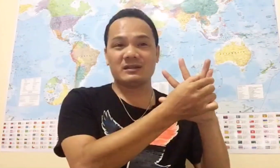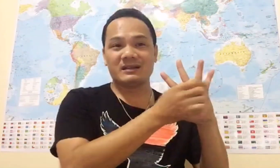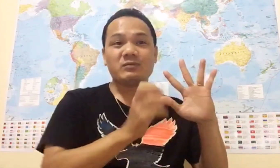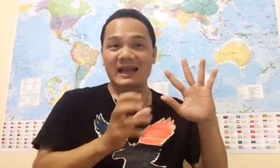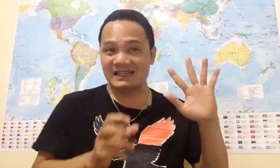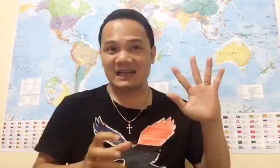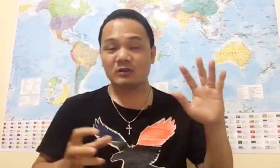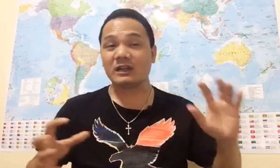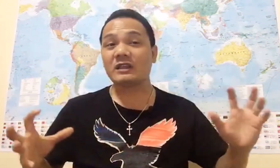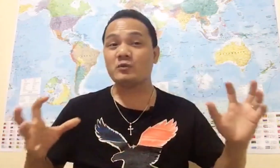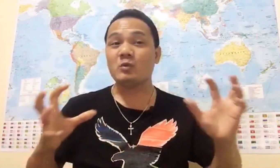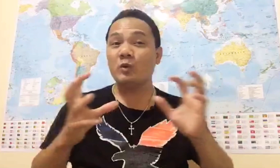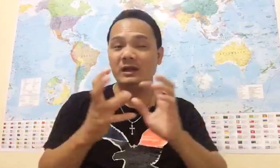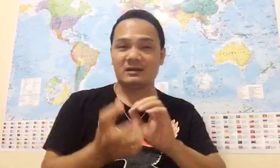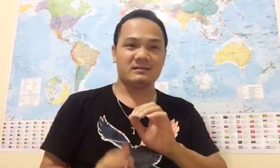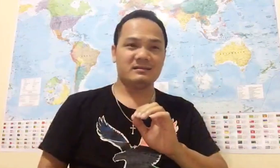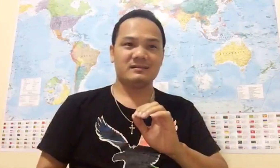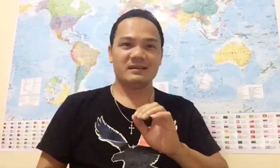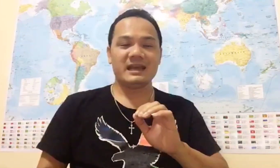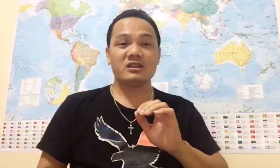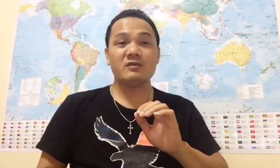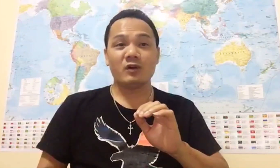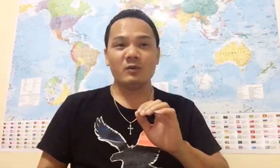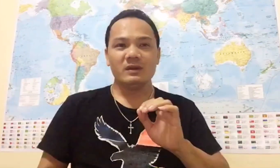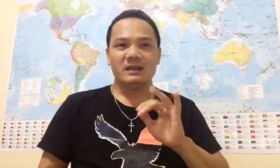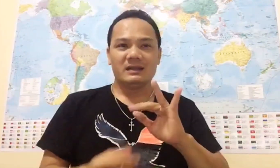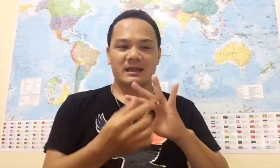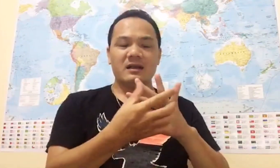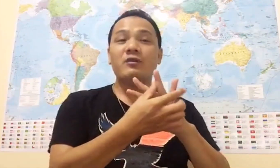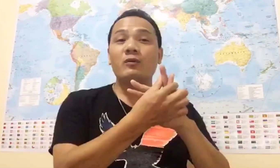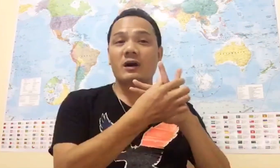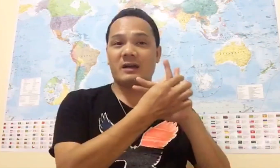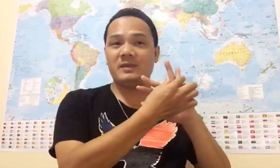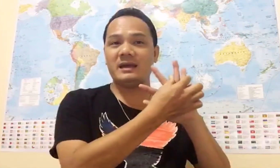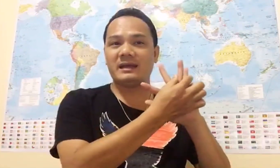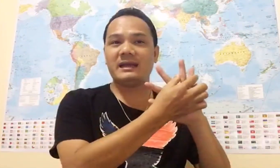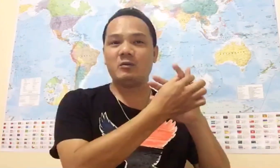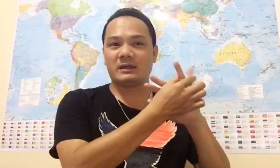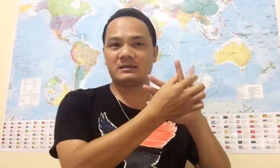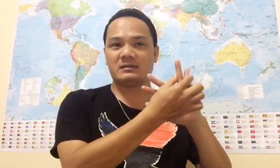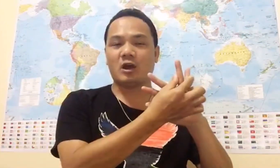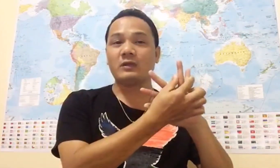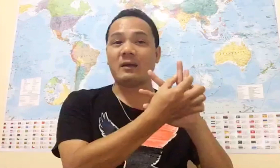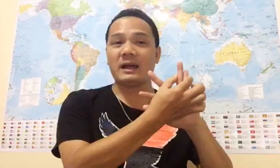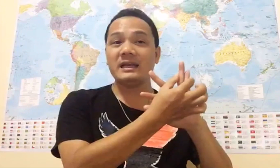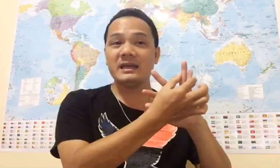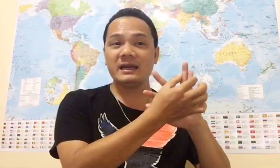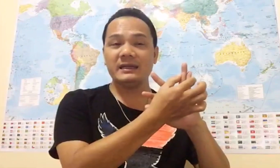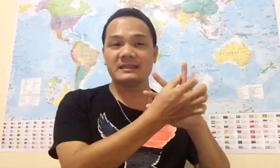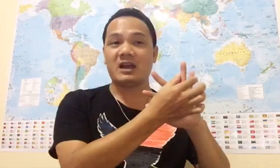Độc tài là sao Tức là nó tập trung quyền lực Tức về cho chính phủ Thì nó phù hợp với cái kế hoạch thổ tả quá thế giới Xã